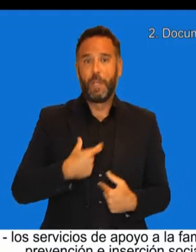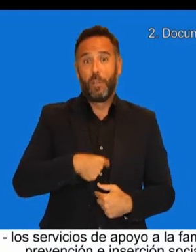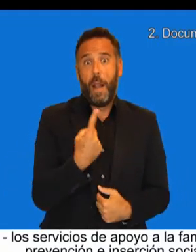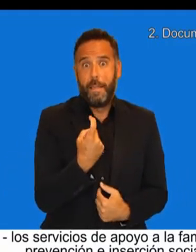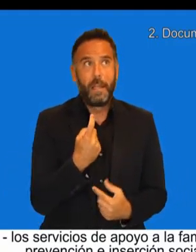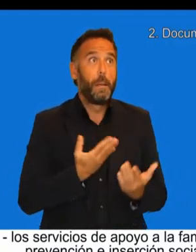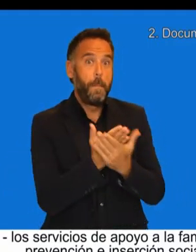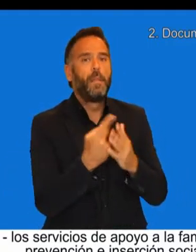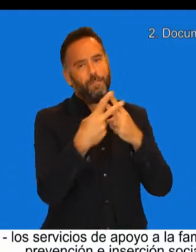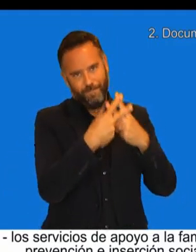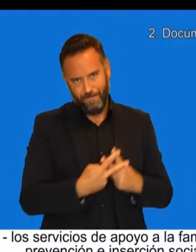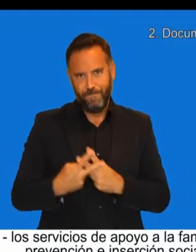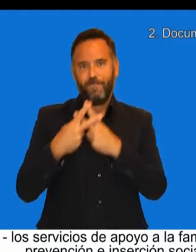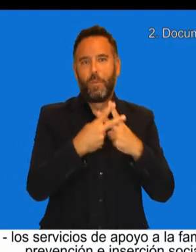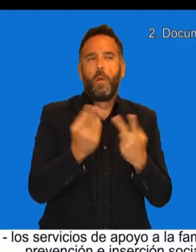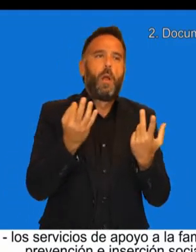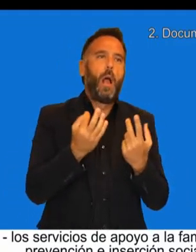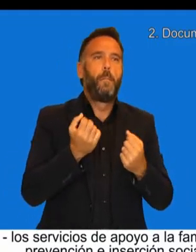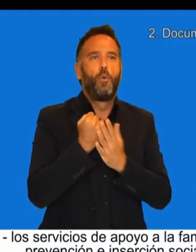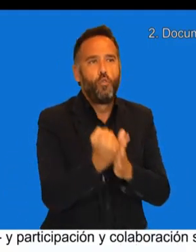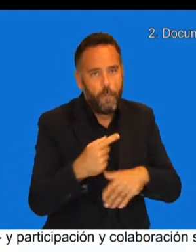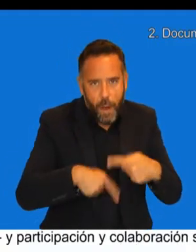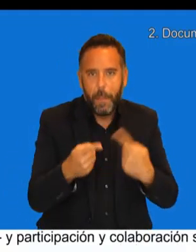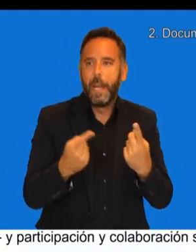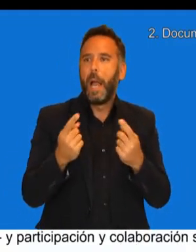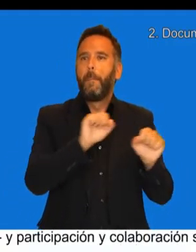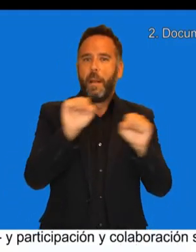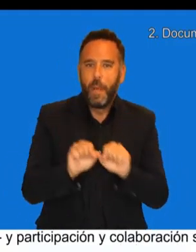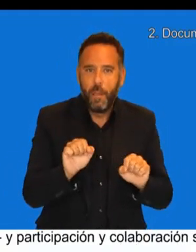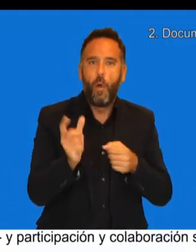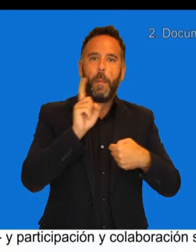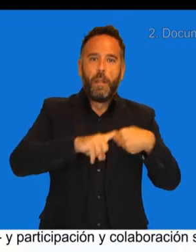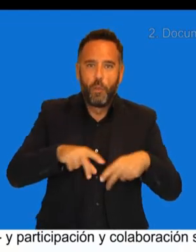apoyo a la familia, prevención e inserción social... ...y participación y colaboración social.